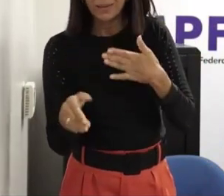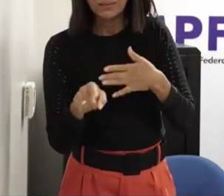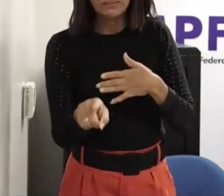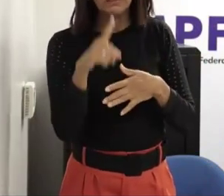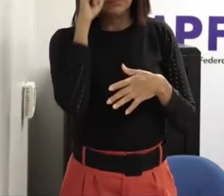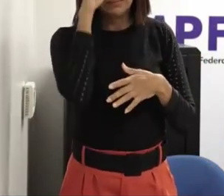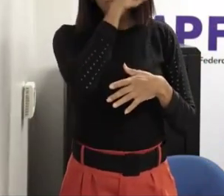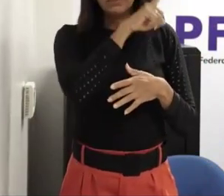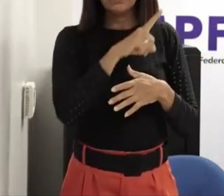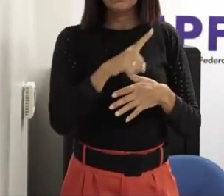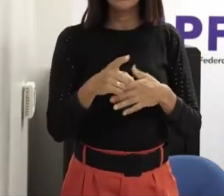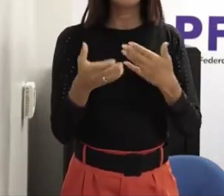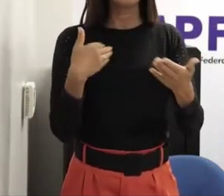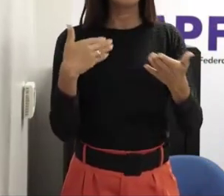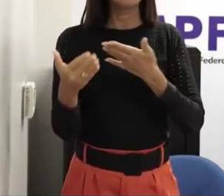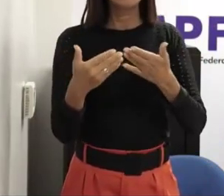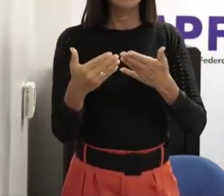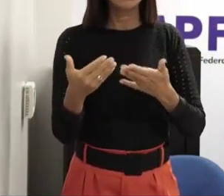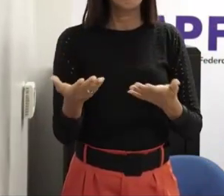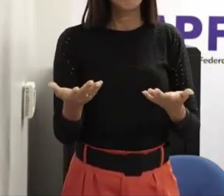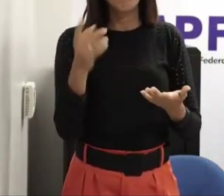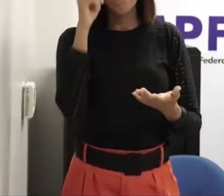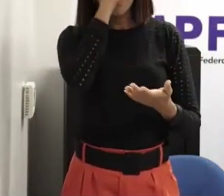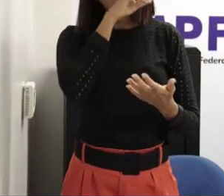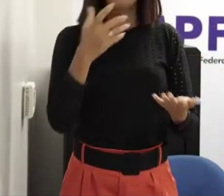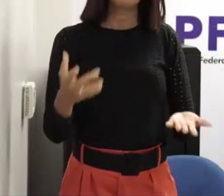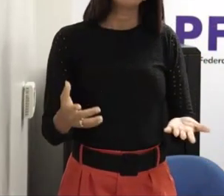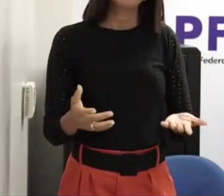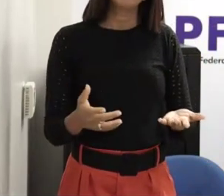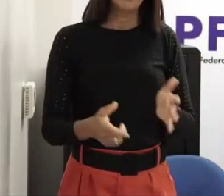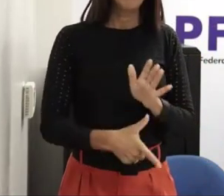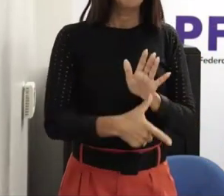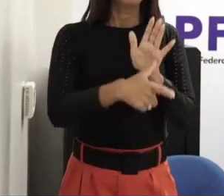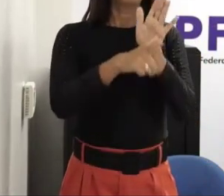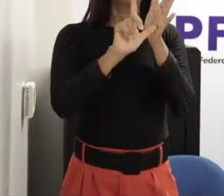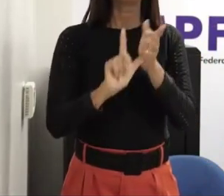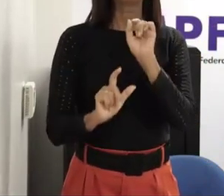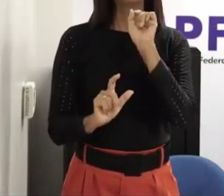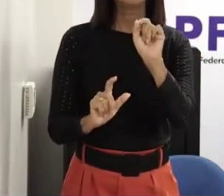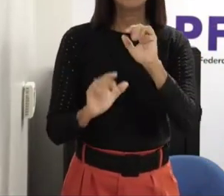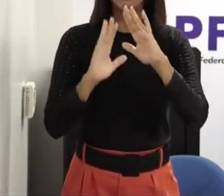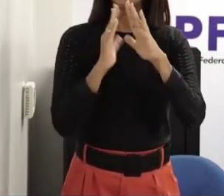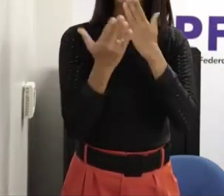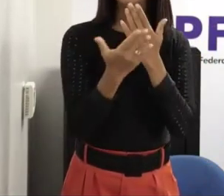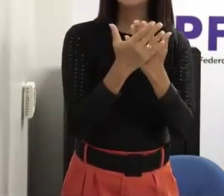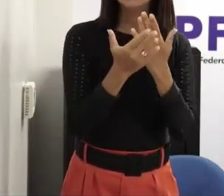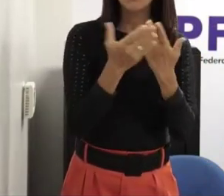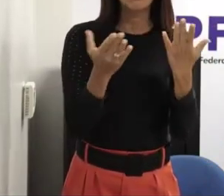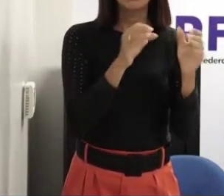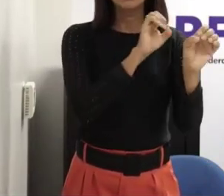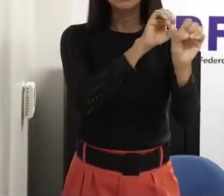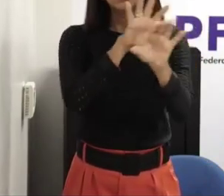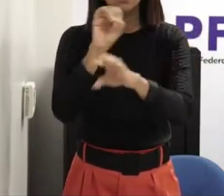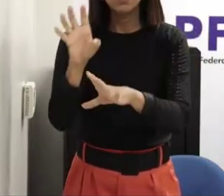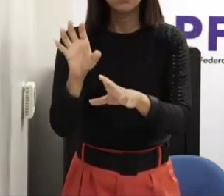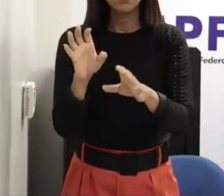muito agudo as opiniões então a prevenção acho que tem que ser feita nas escolas em instituições até